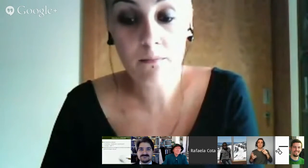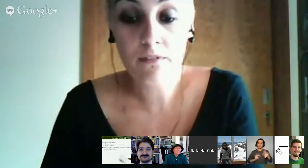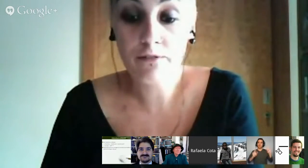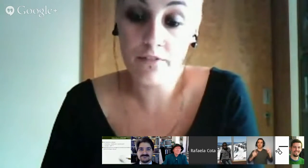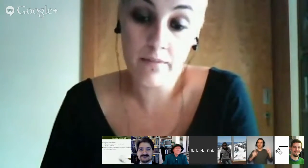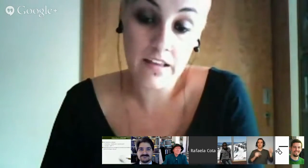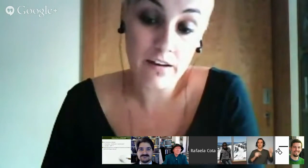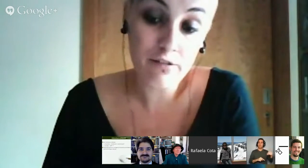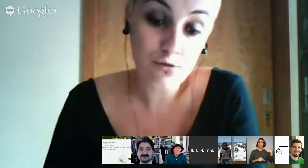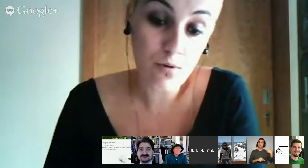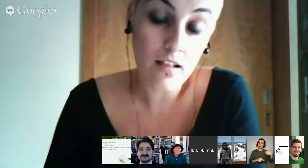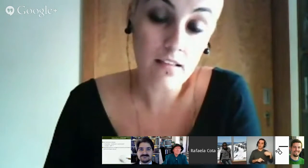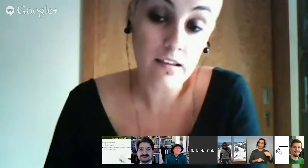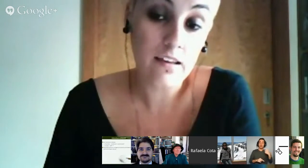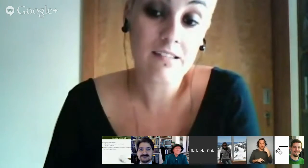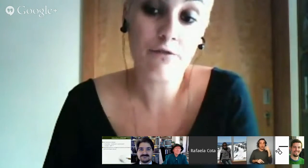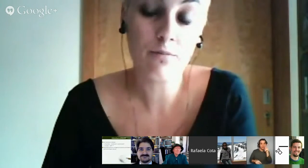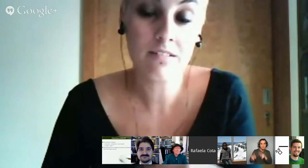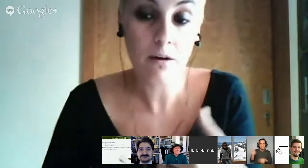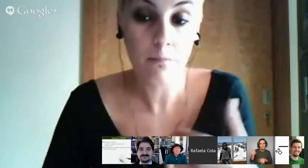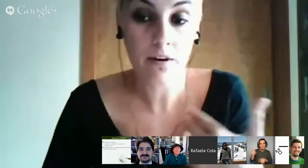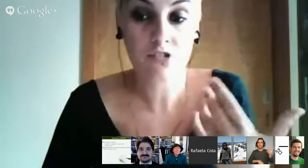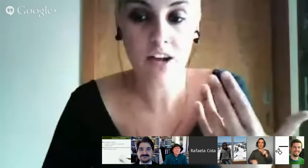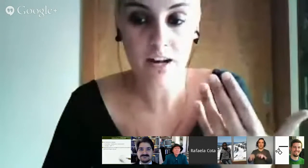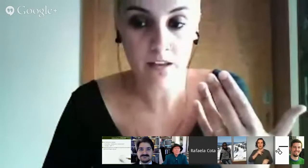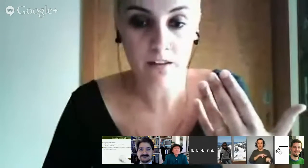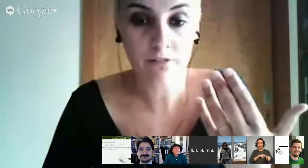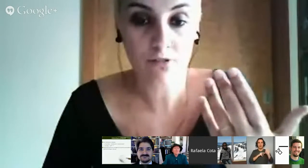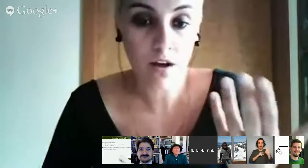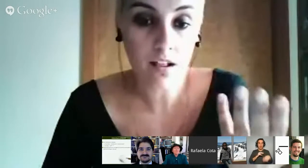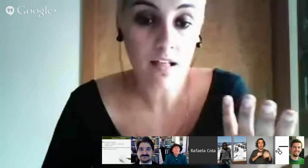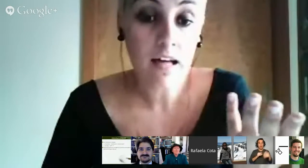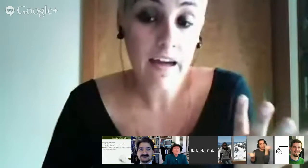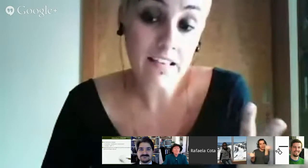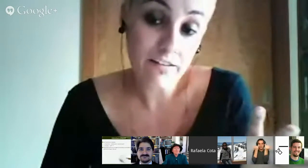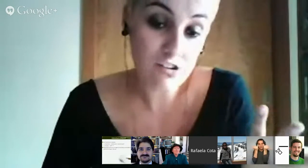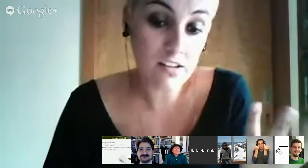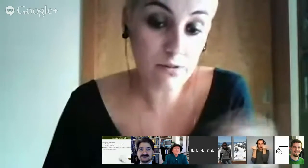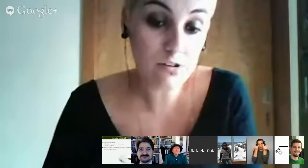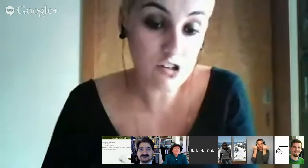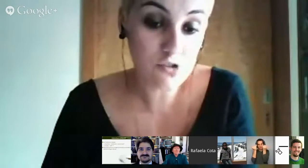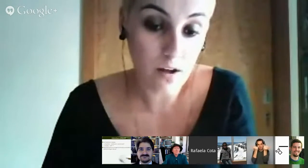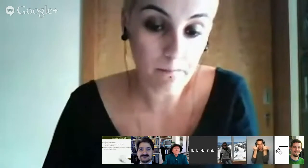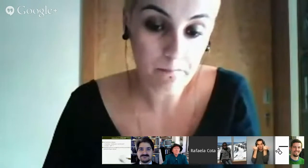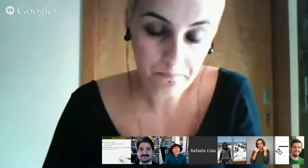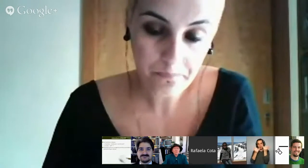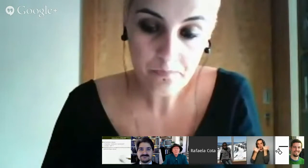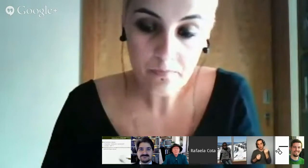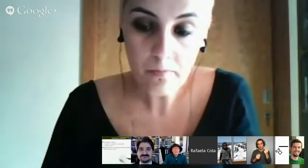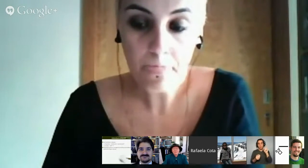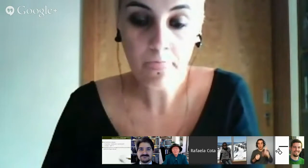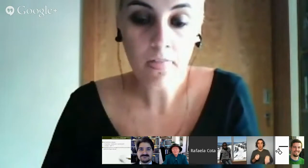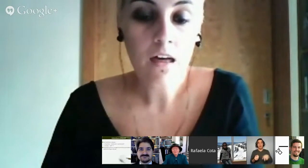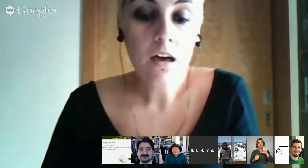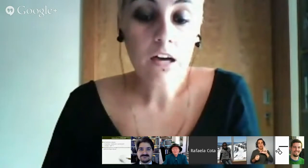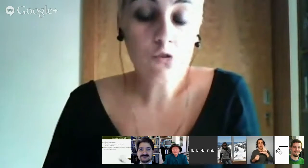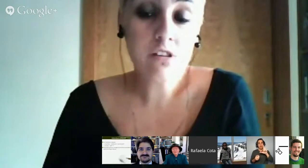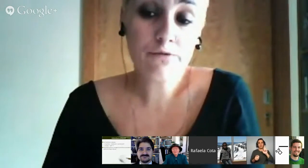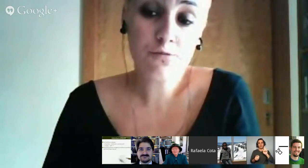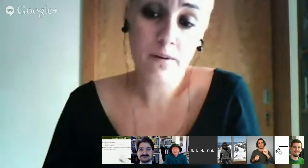de maneira visual, e essa informação, para chegar-lhe de maneira visual, é através da língua gestual. E os livros